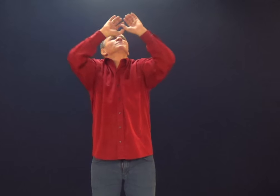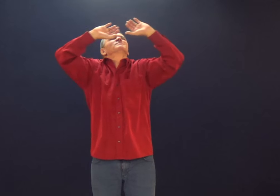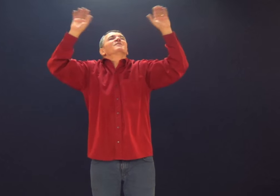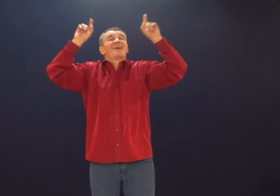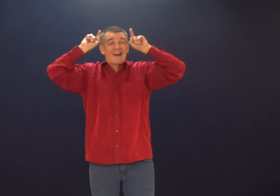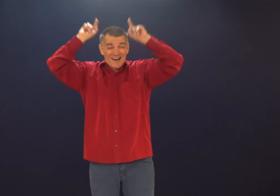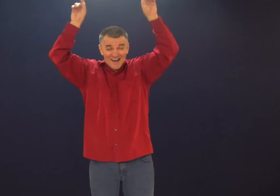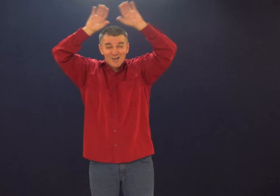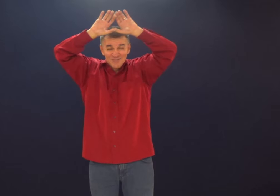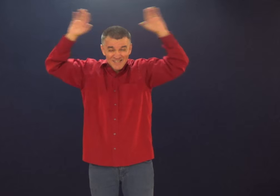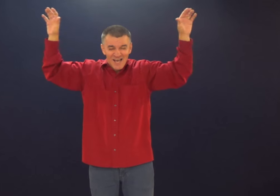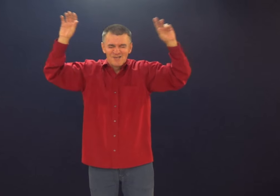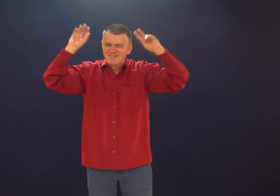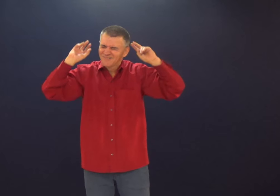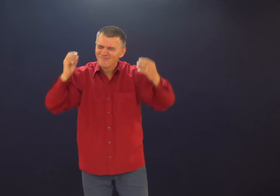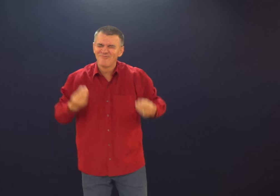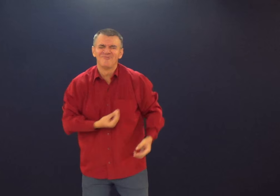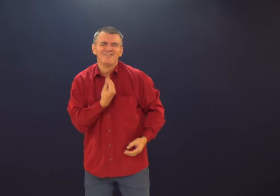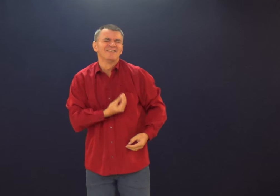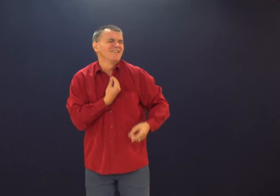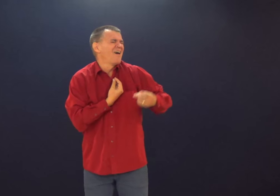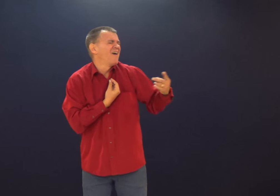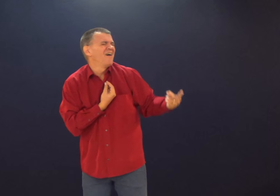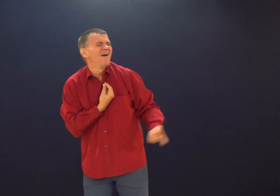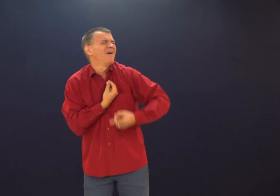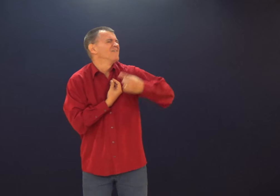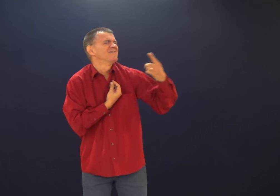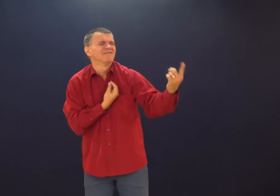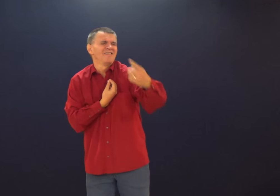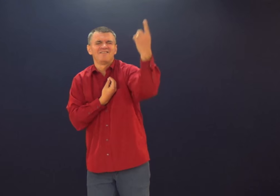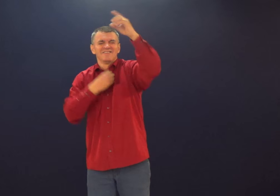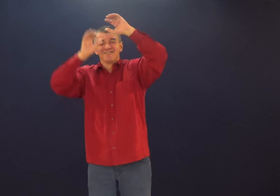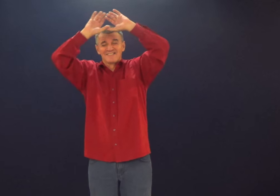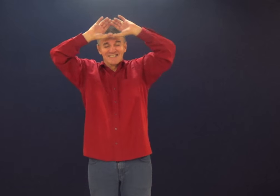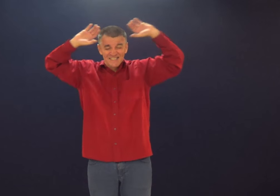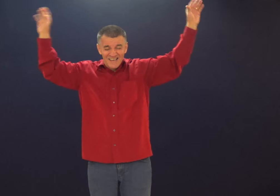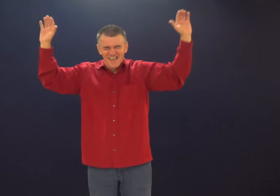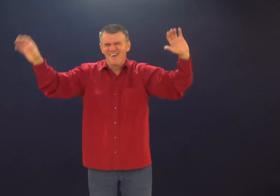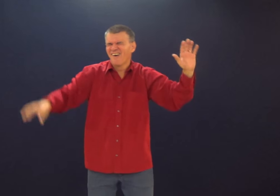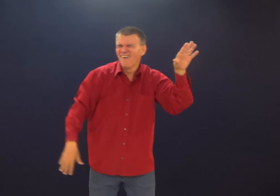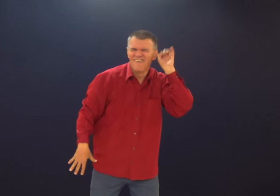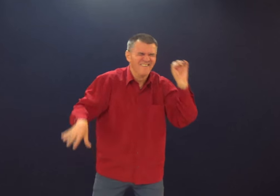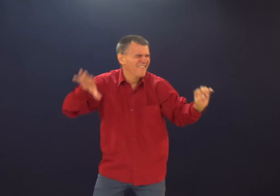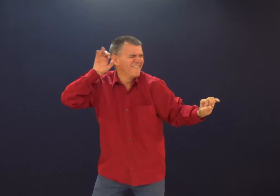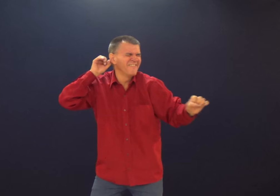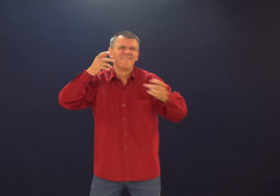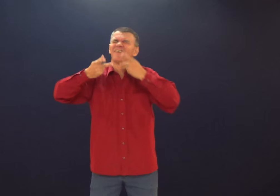As pessoas, porque as pessoas não, se sentam perdidas, elas vão superar uma vida interna, não é lá no céu do Senhor.